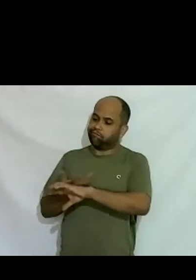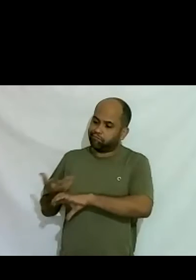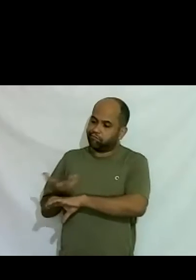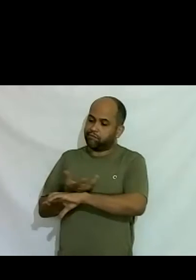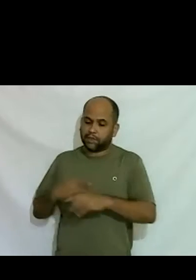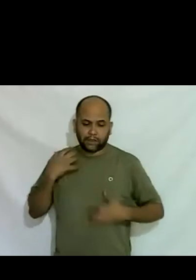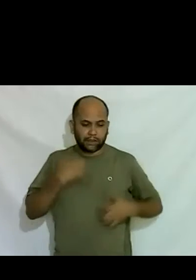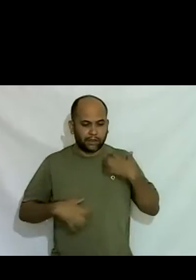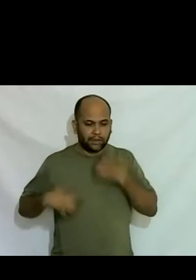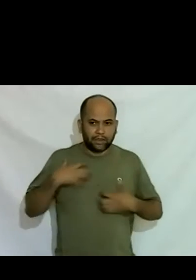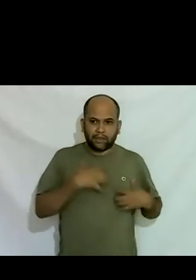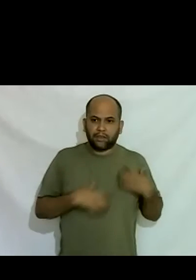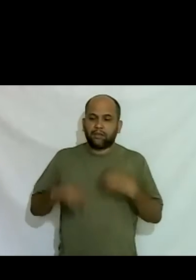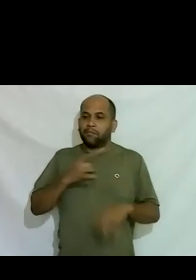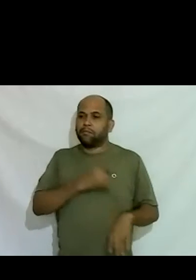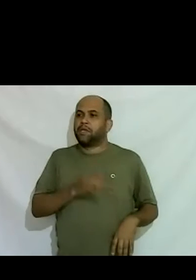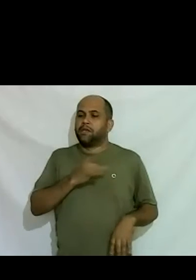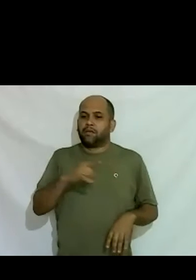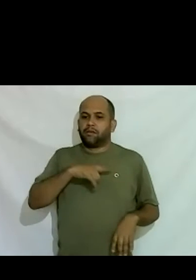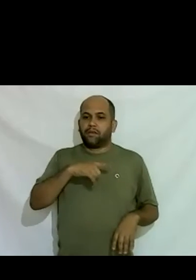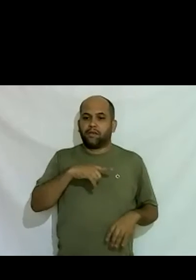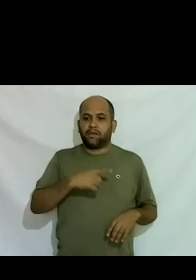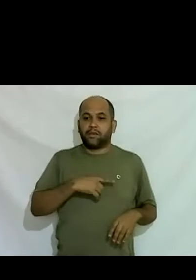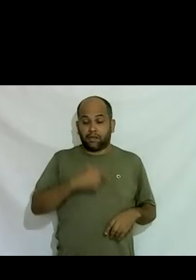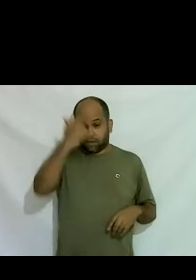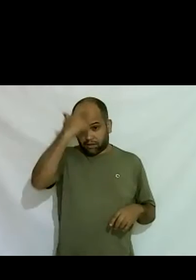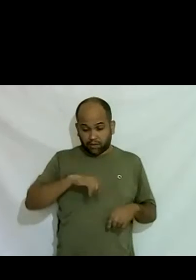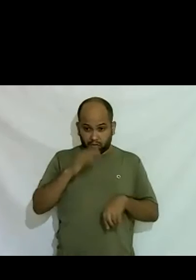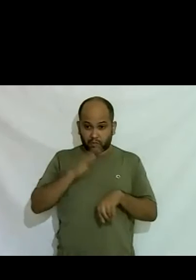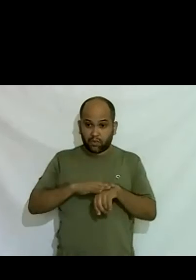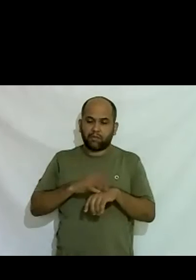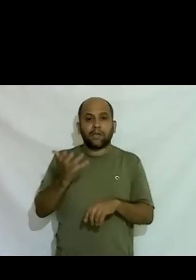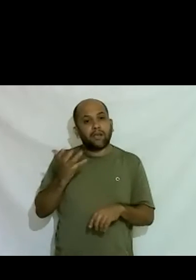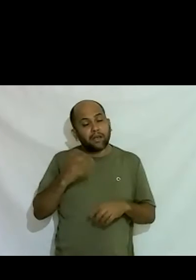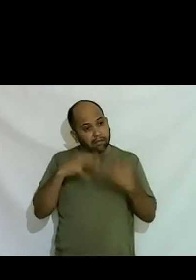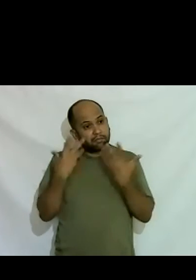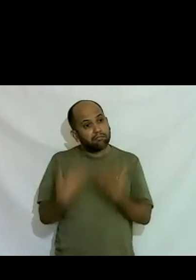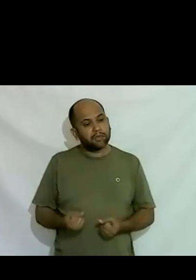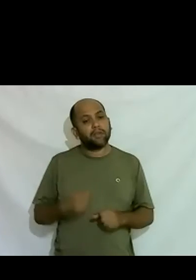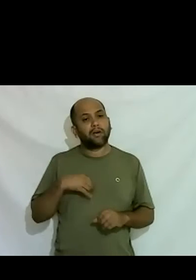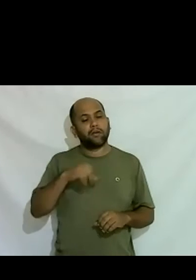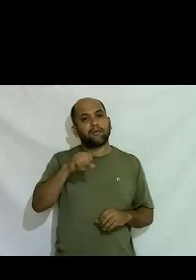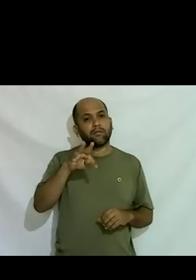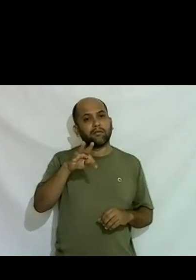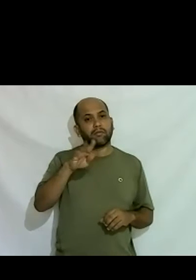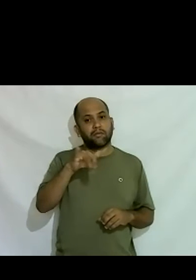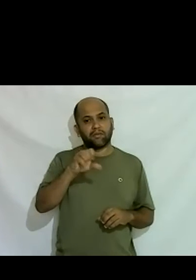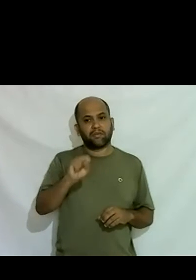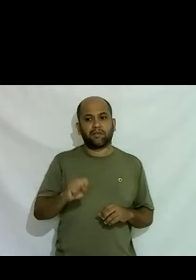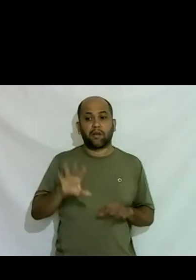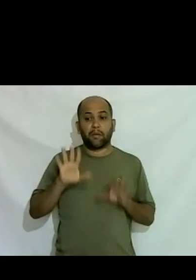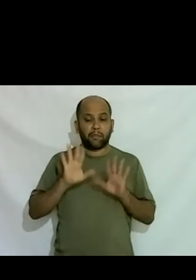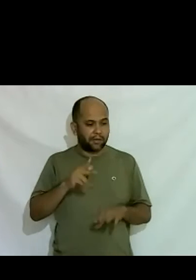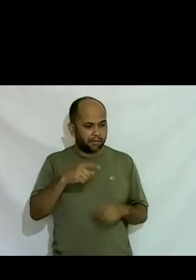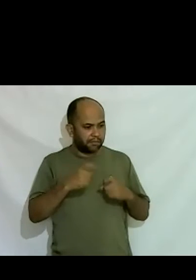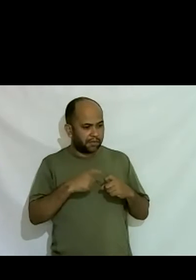apavorado morrendo de medo de eu estar querendo me assumir mas aí o médico falou